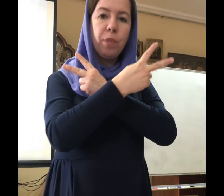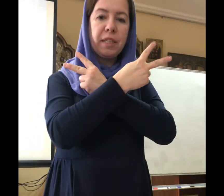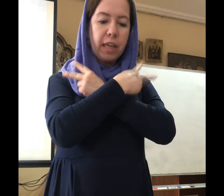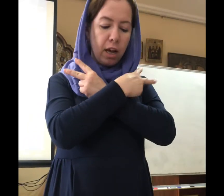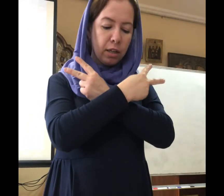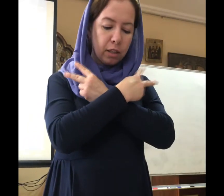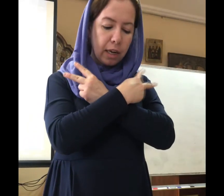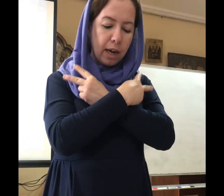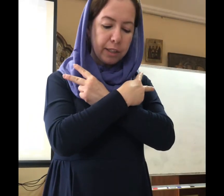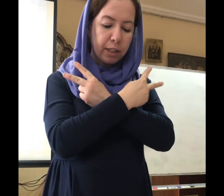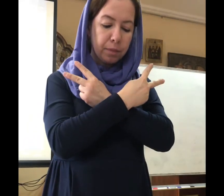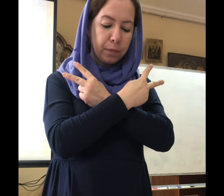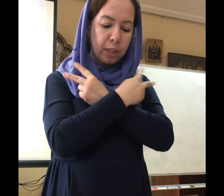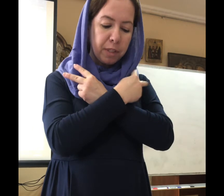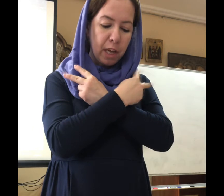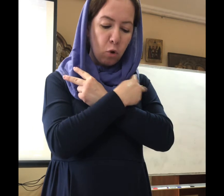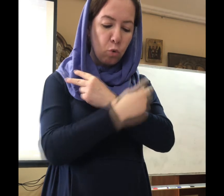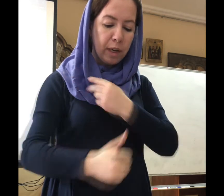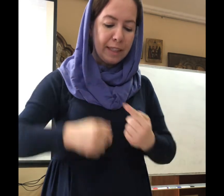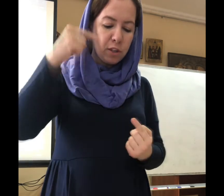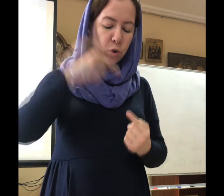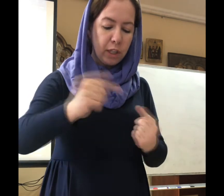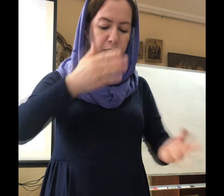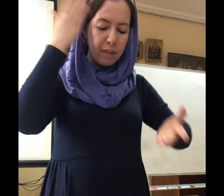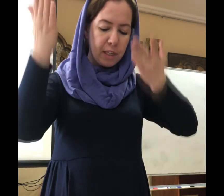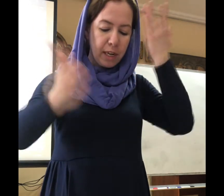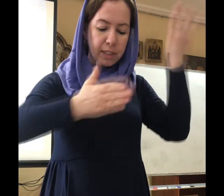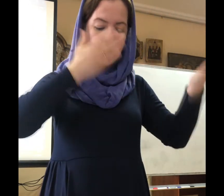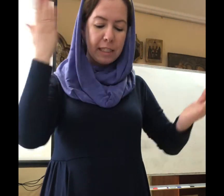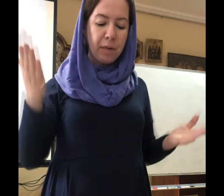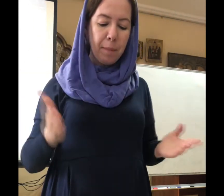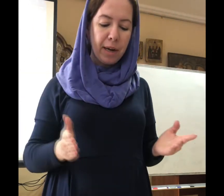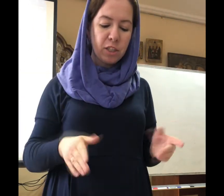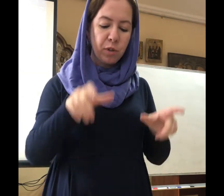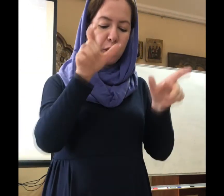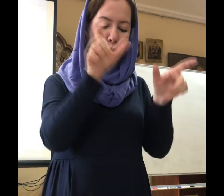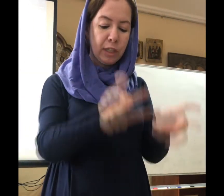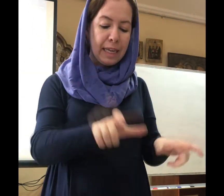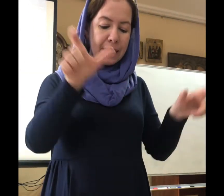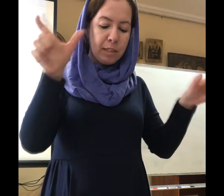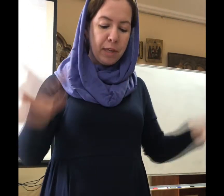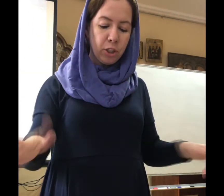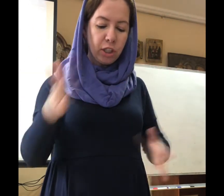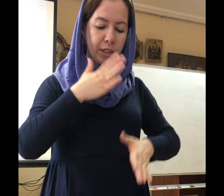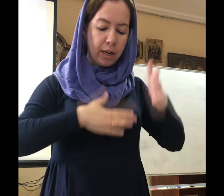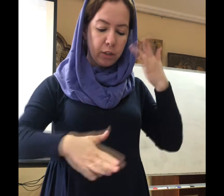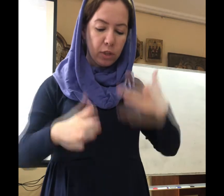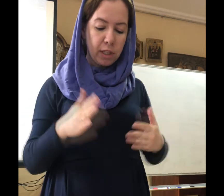Небеса, как ангелы, небеса оба достойно довеселятся, земля показыван, как люди, земля же дорадуется,